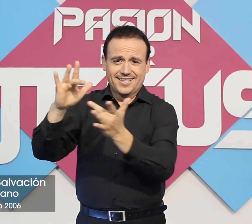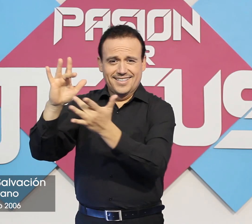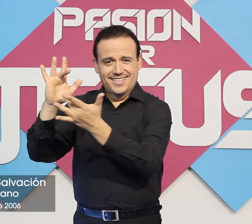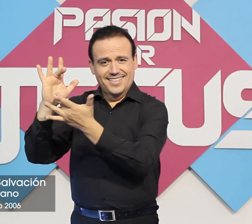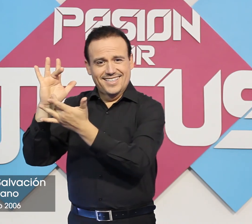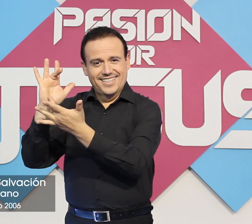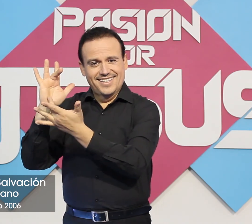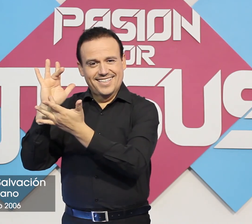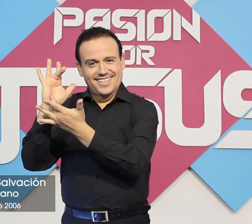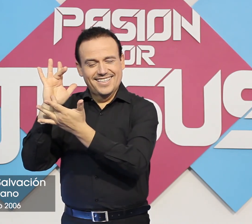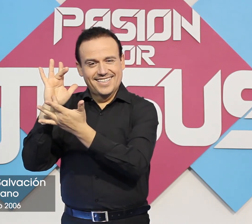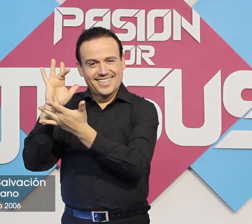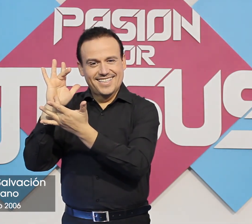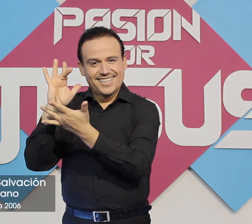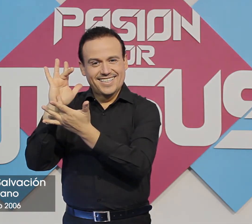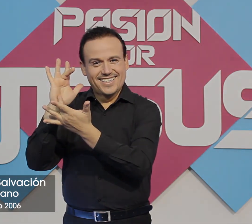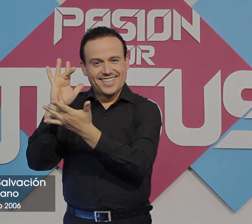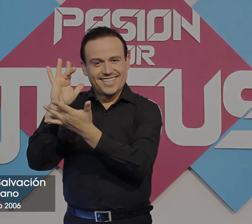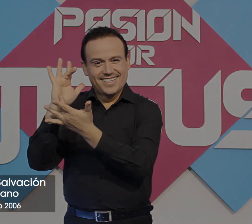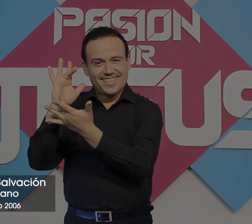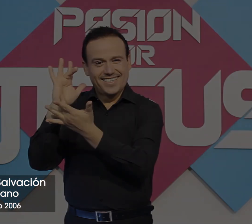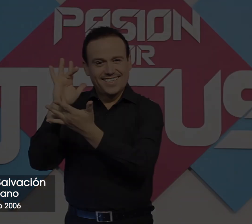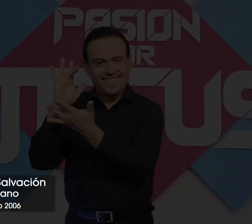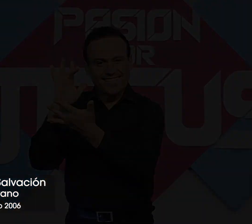otra vez Gracias por